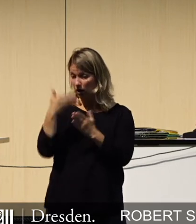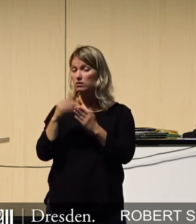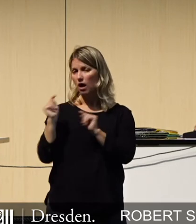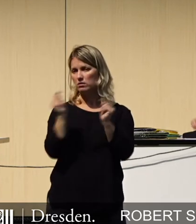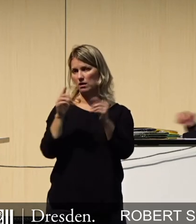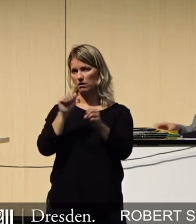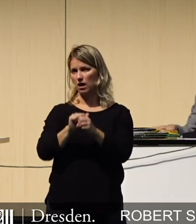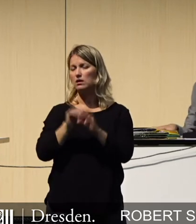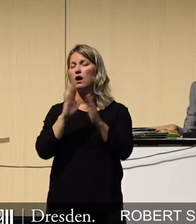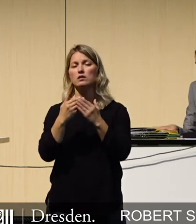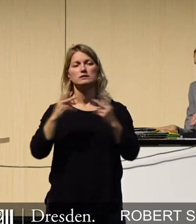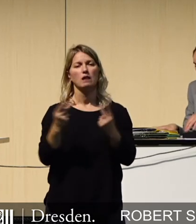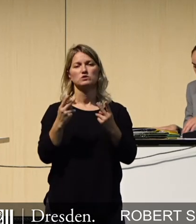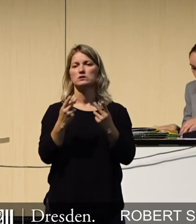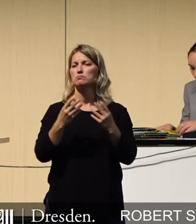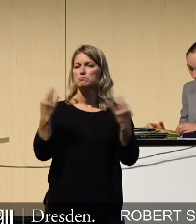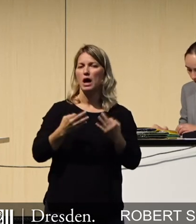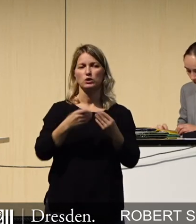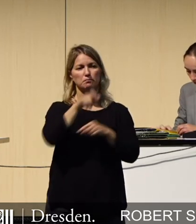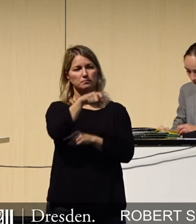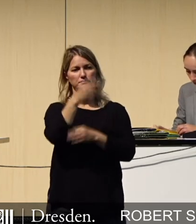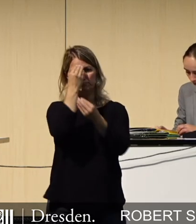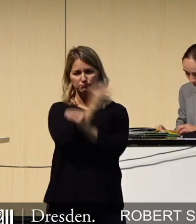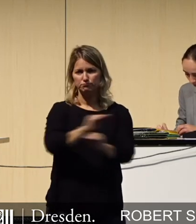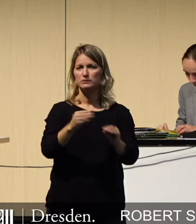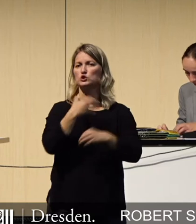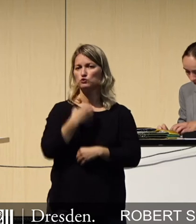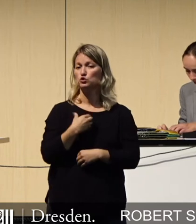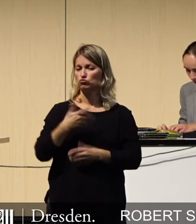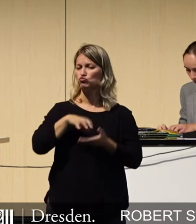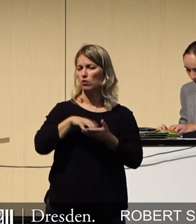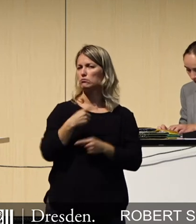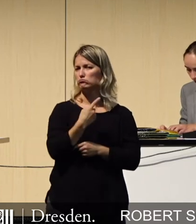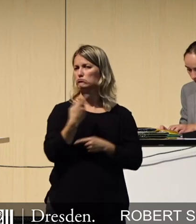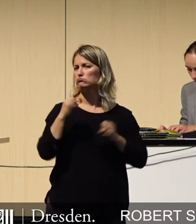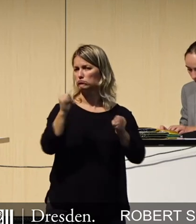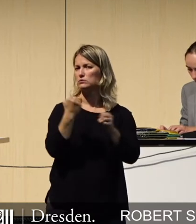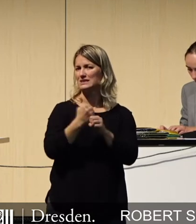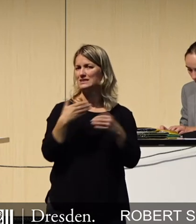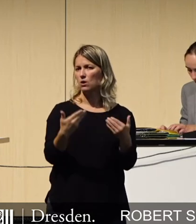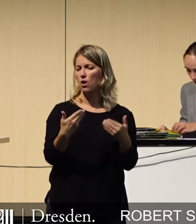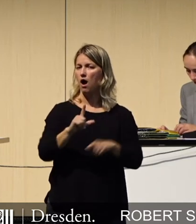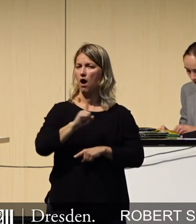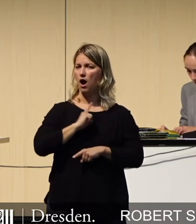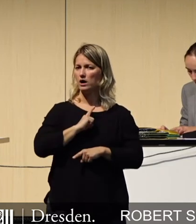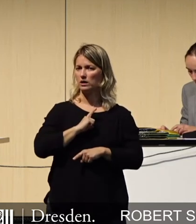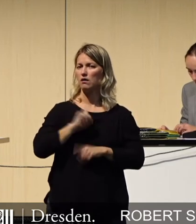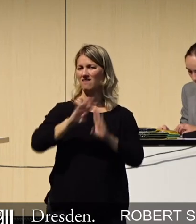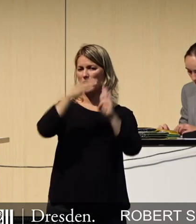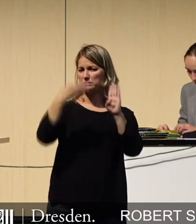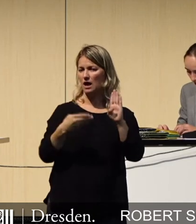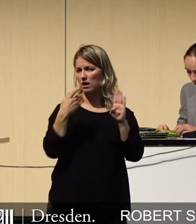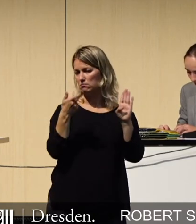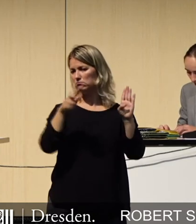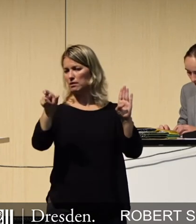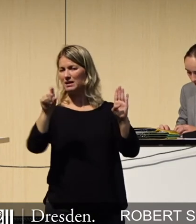wichtig, dass wir die Bürgerinnen und Bürger informieren. Das tut die Stadt tatsächlich auch schon, zumindest mit einer eigenen Rubrik auf der Webseite zum